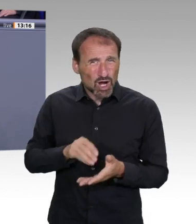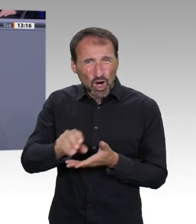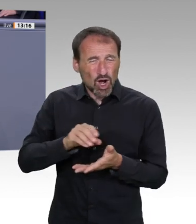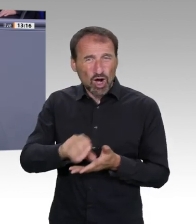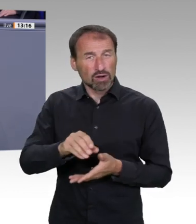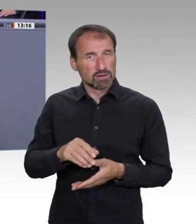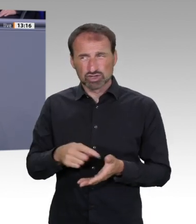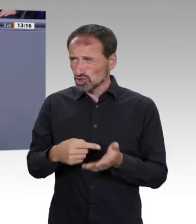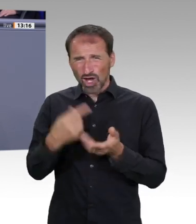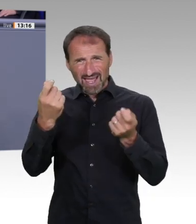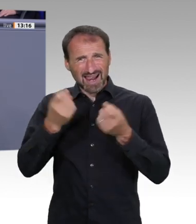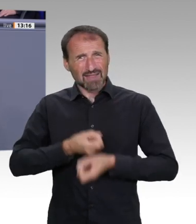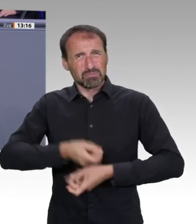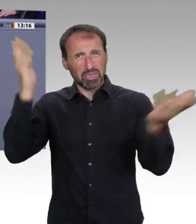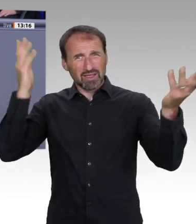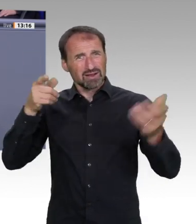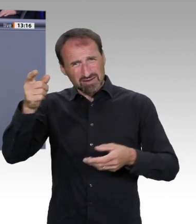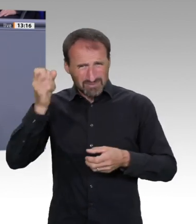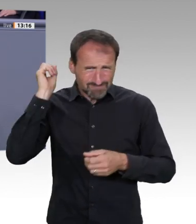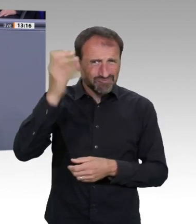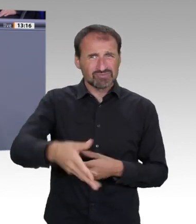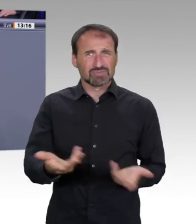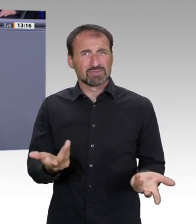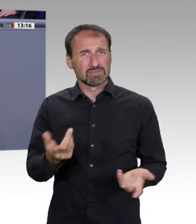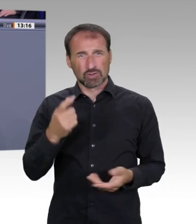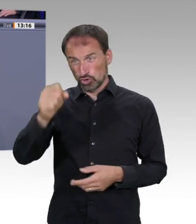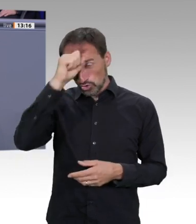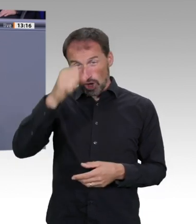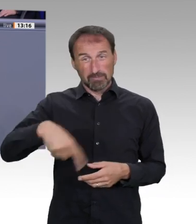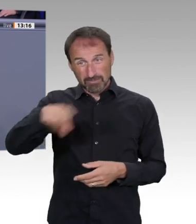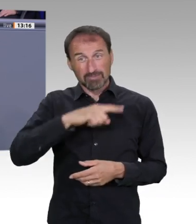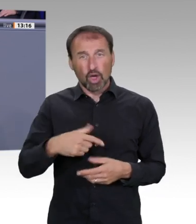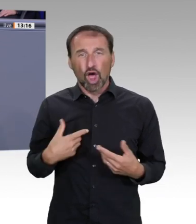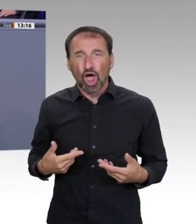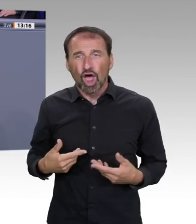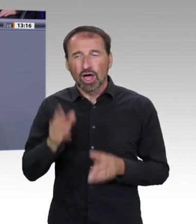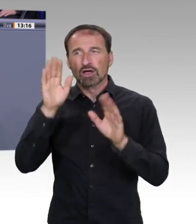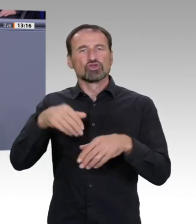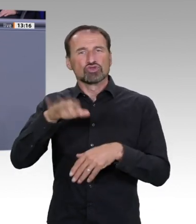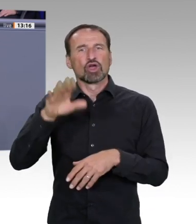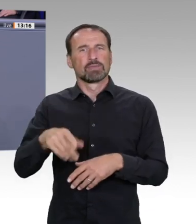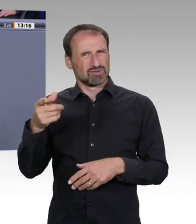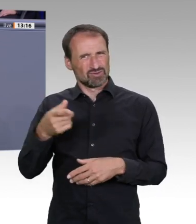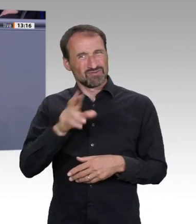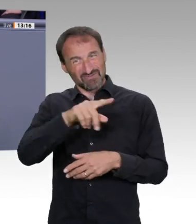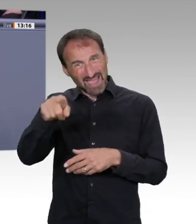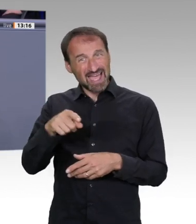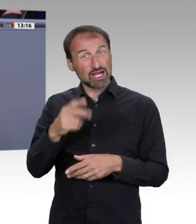dem Thema auskennen. Ich nehme an, weil Sie Angst vor der Opposition haben, weil alle Oppositionsparteien in diesem Ausschuss mehr draufhaben als Sie.